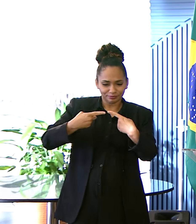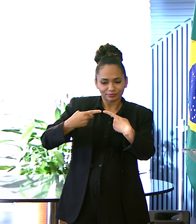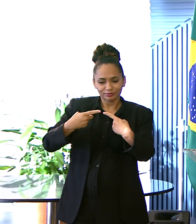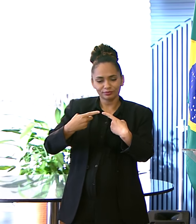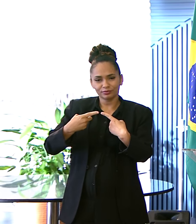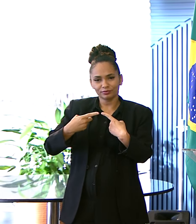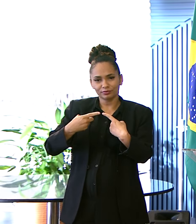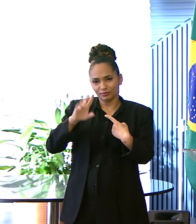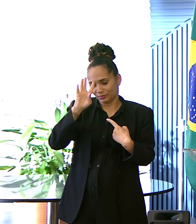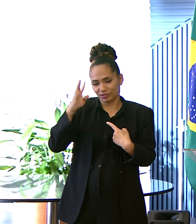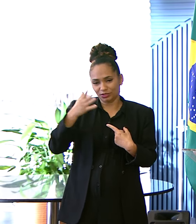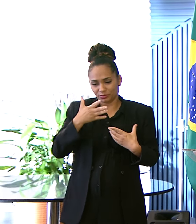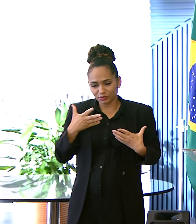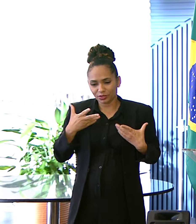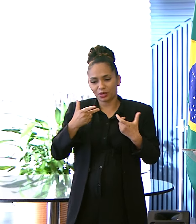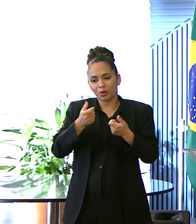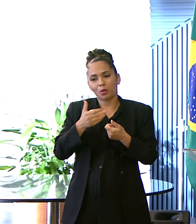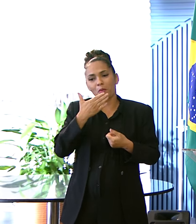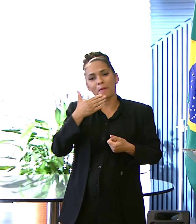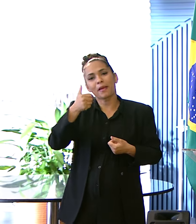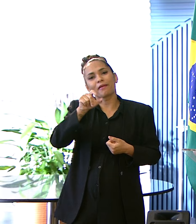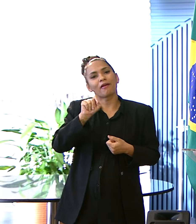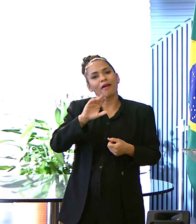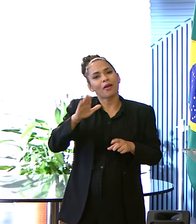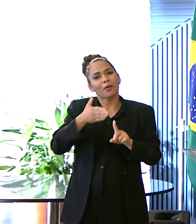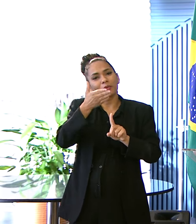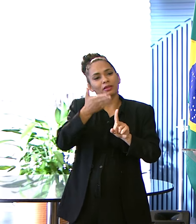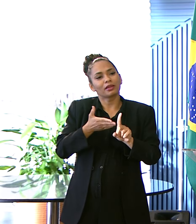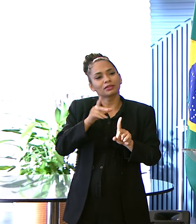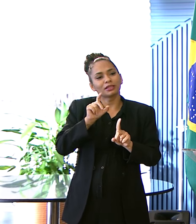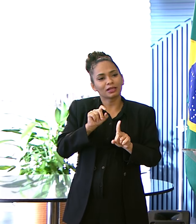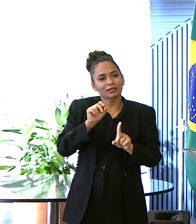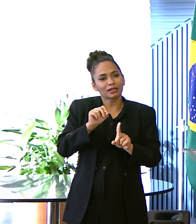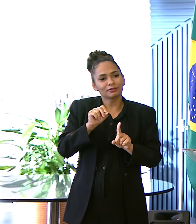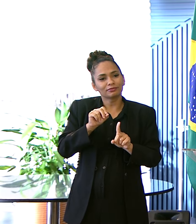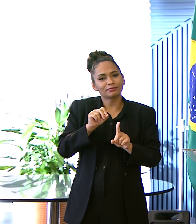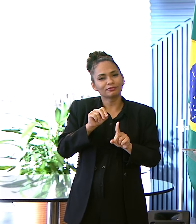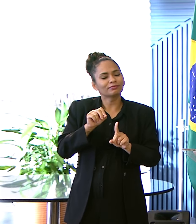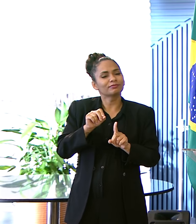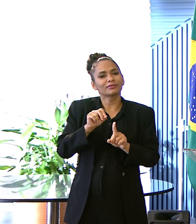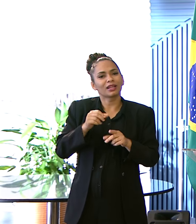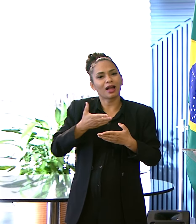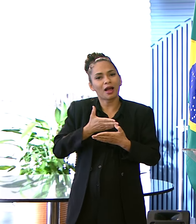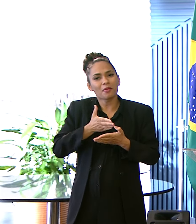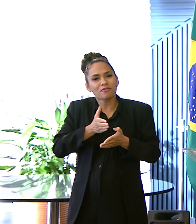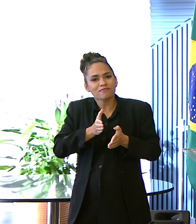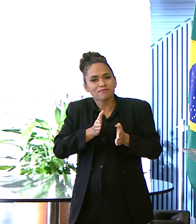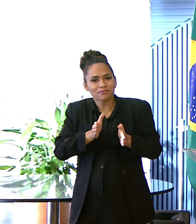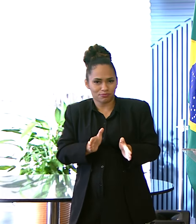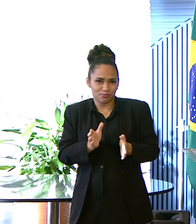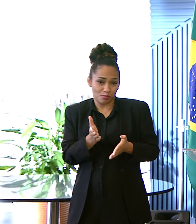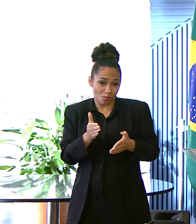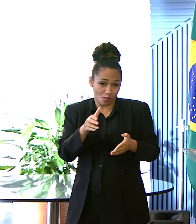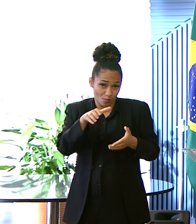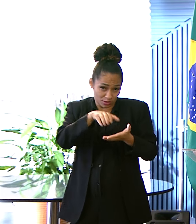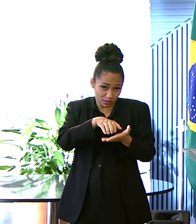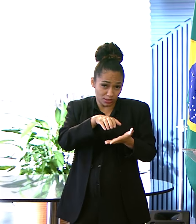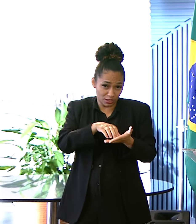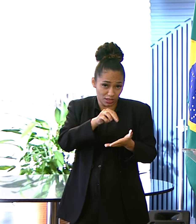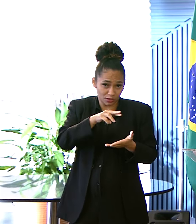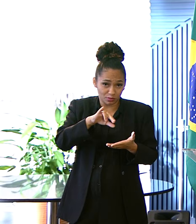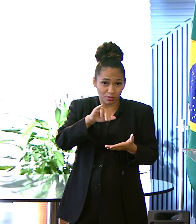conclusão Que o melhor Era homenagear A maternidade A Maria Amélia Buarque de Holanda E aí